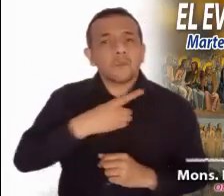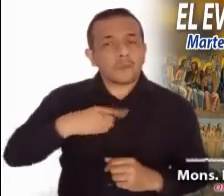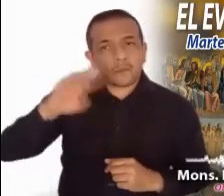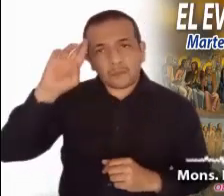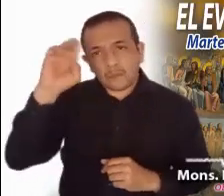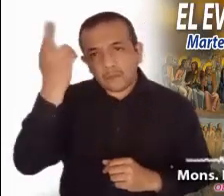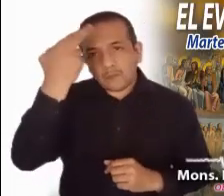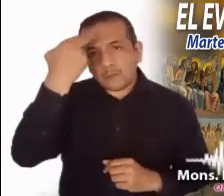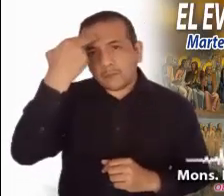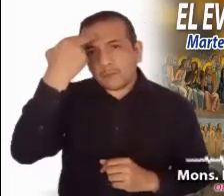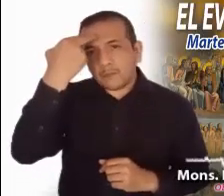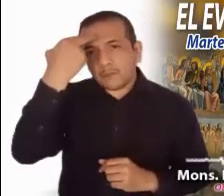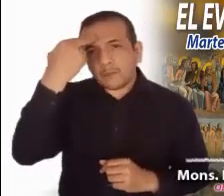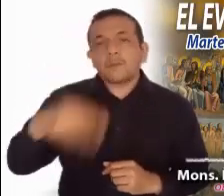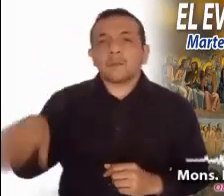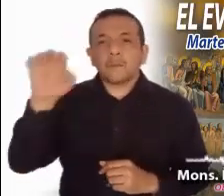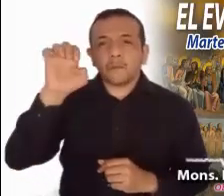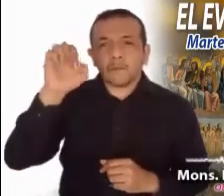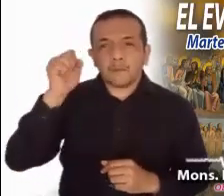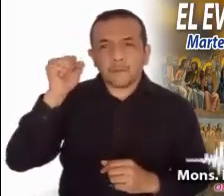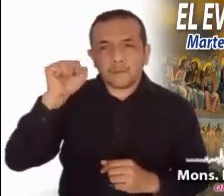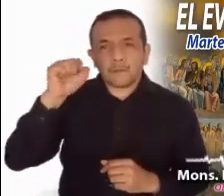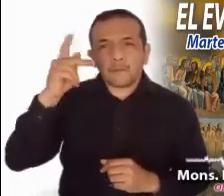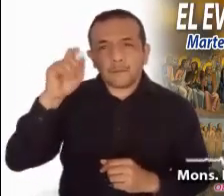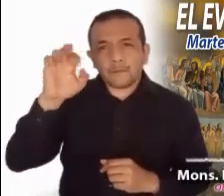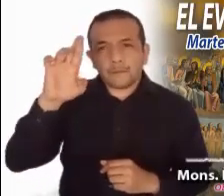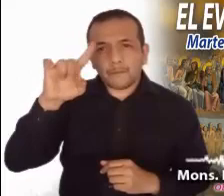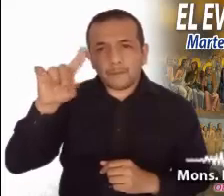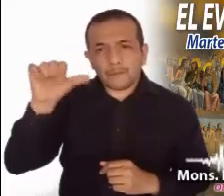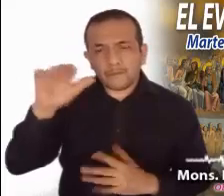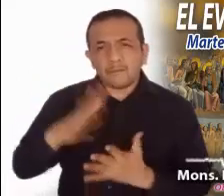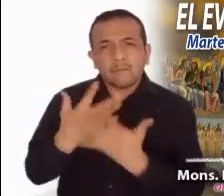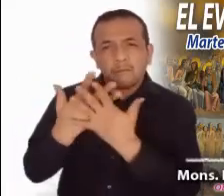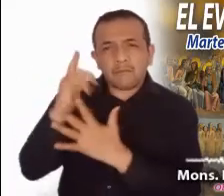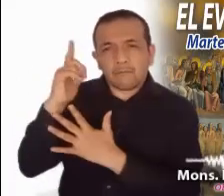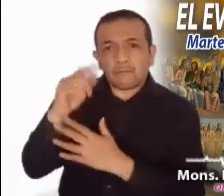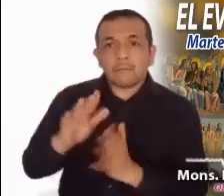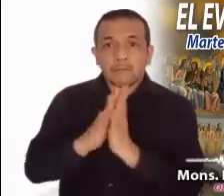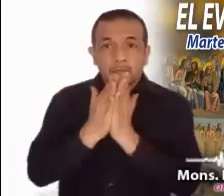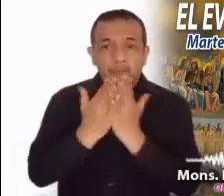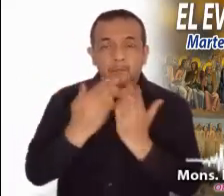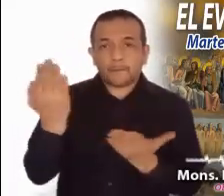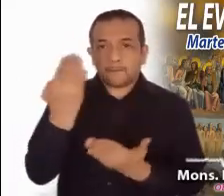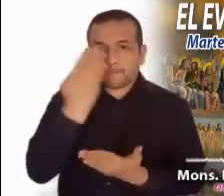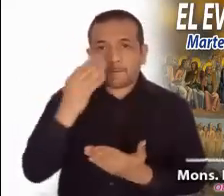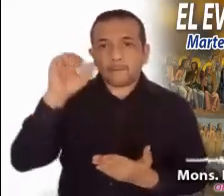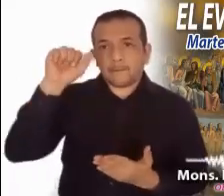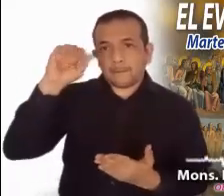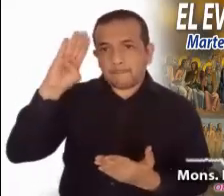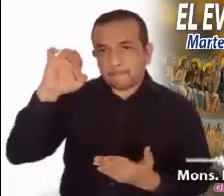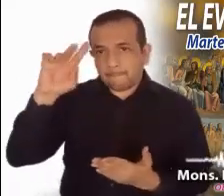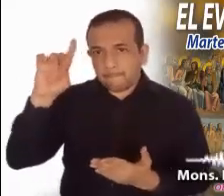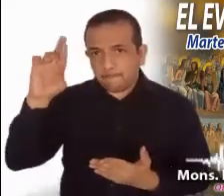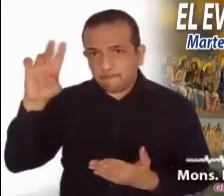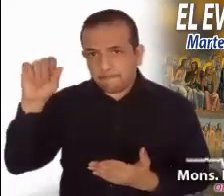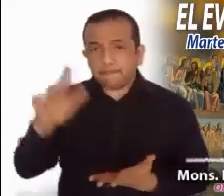recordarnos la esperanza. El libro de la serviduría afirma que las almas de los justos están en manos